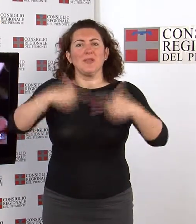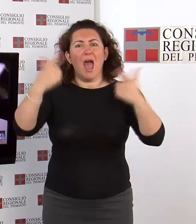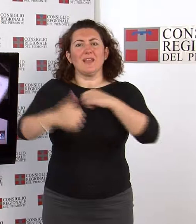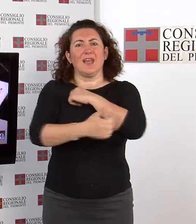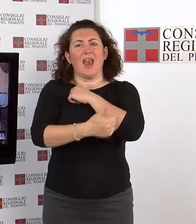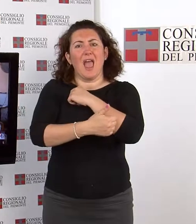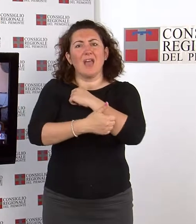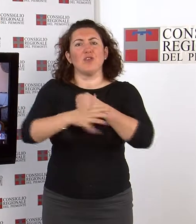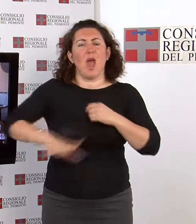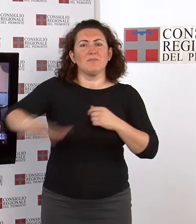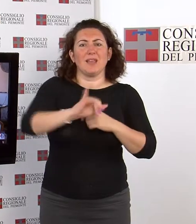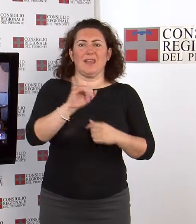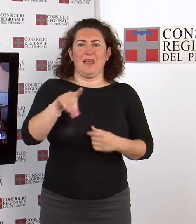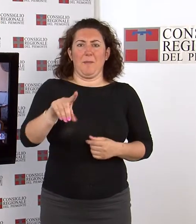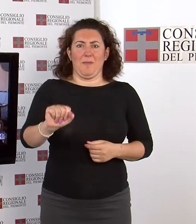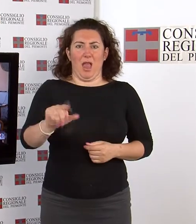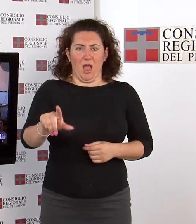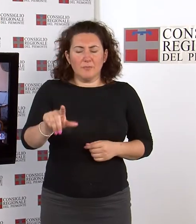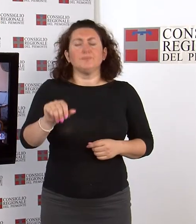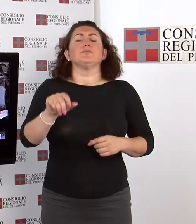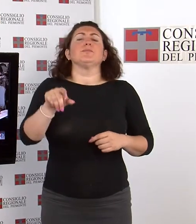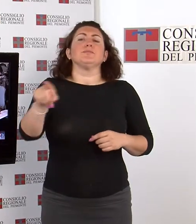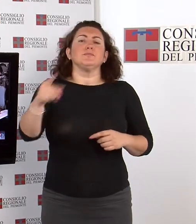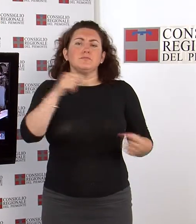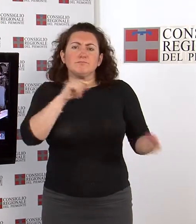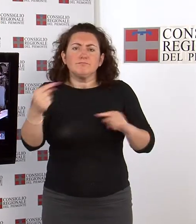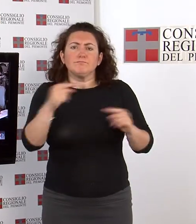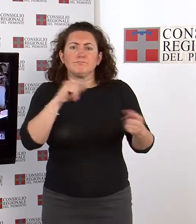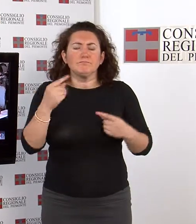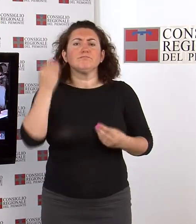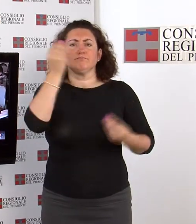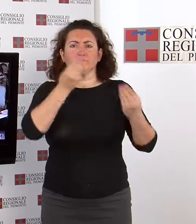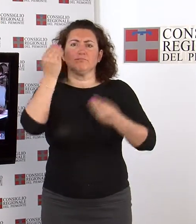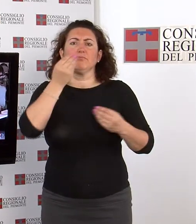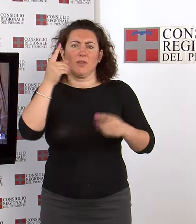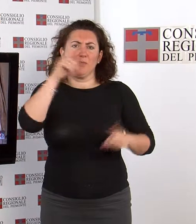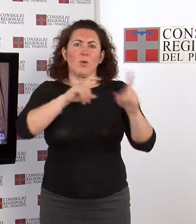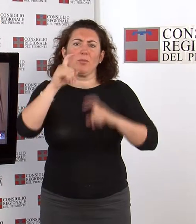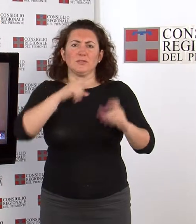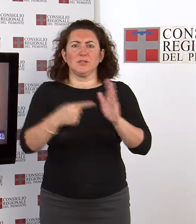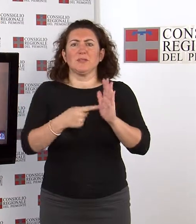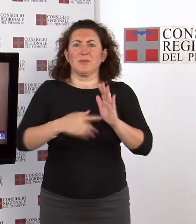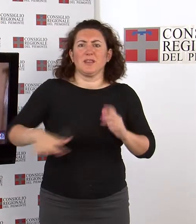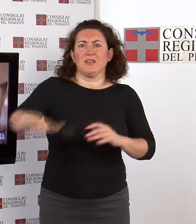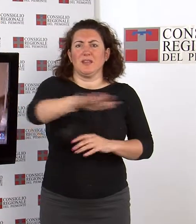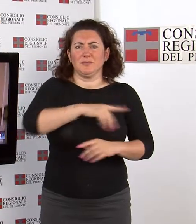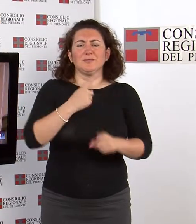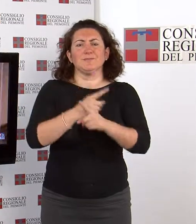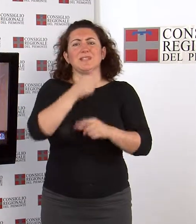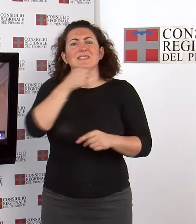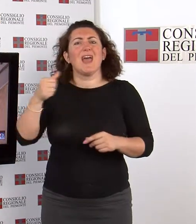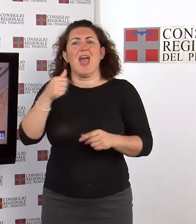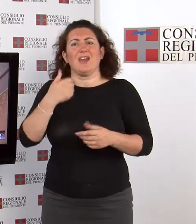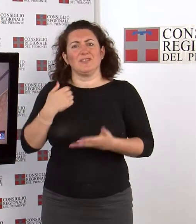Ambiente IPLA Sono emerse preoccupazioni per la tenuta occupazionale oltre alla necessità di ricapitalizzazione da parte di